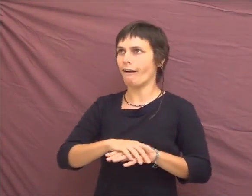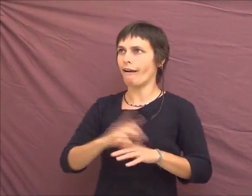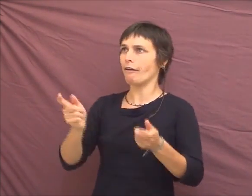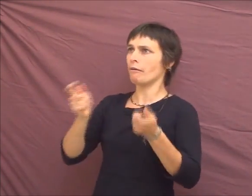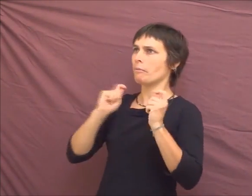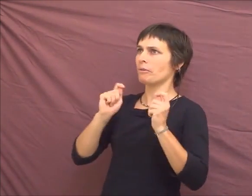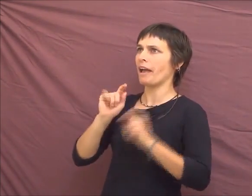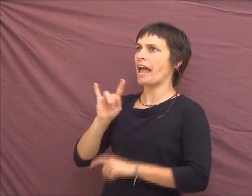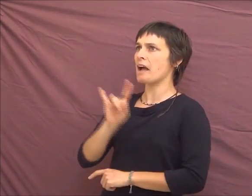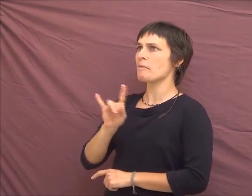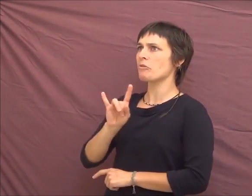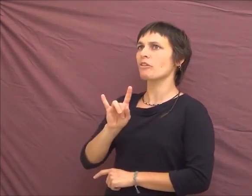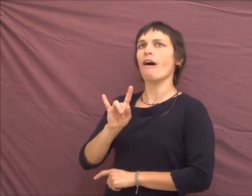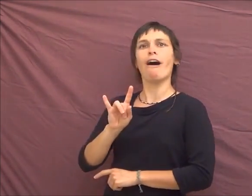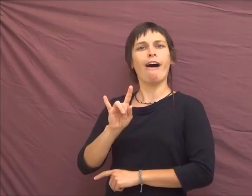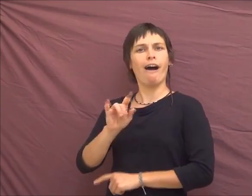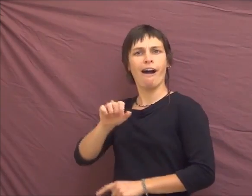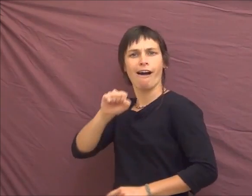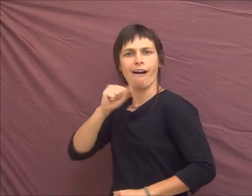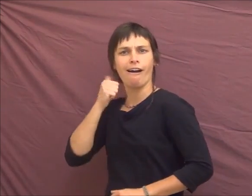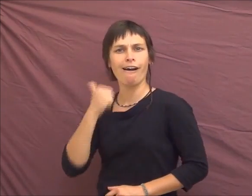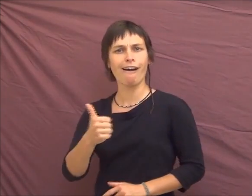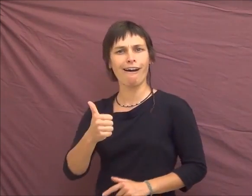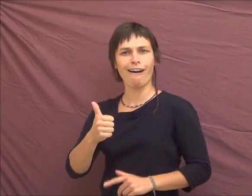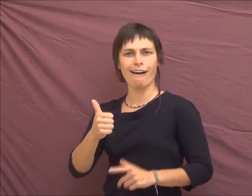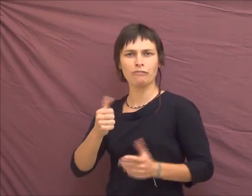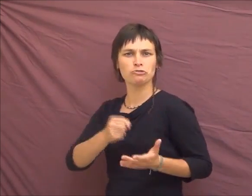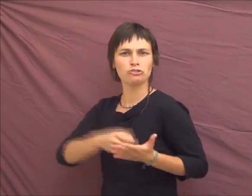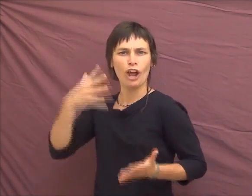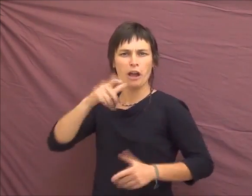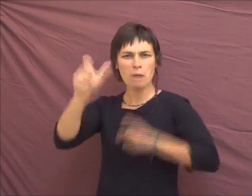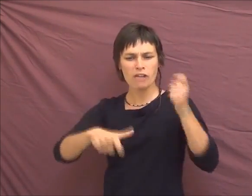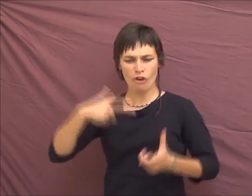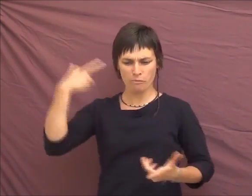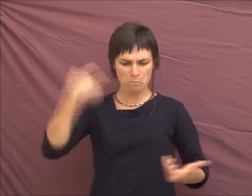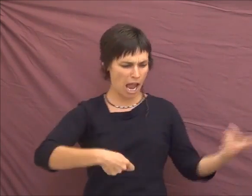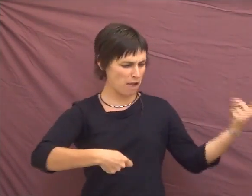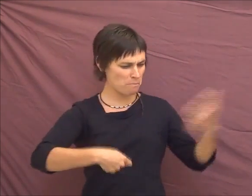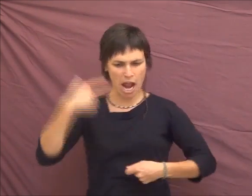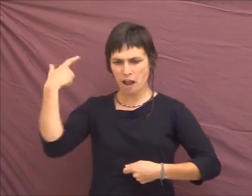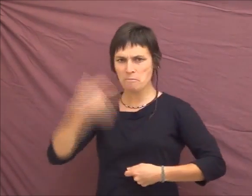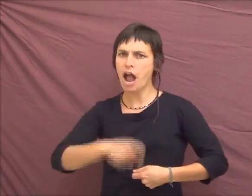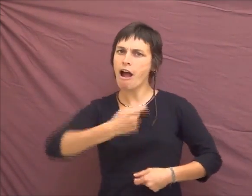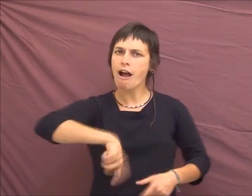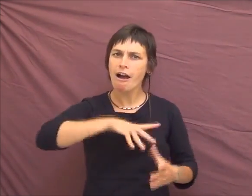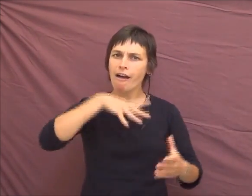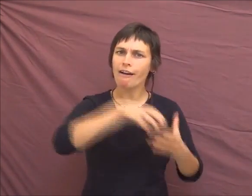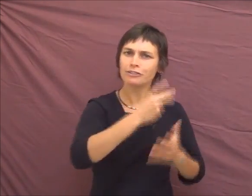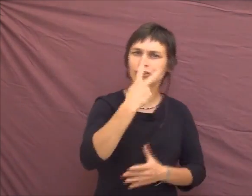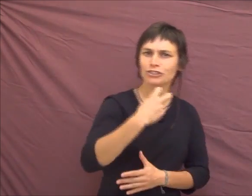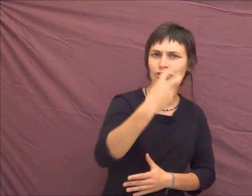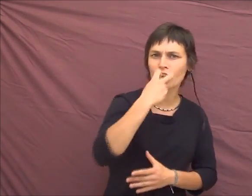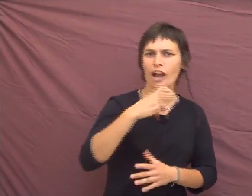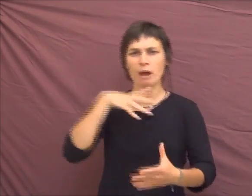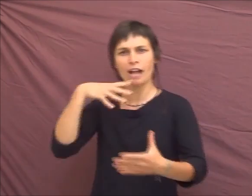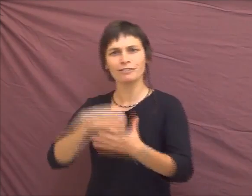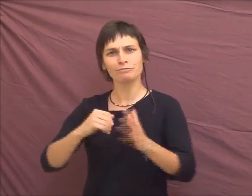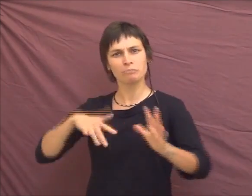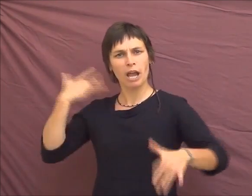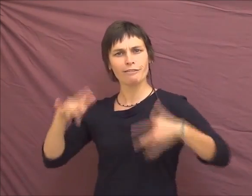Et puis, en fait, c'était fun d'être hermaphrodite, parce qu'on valait cher, on pouvait baiser, on était dans les